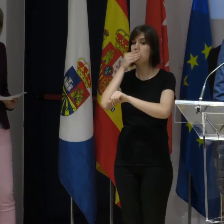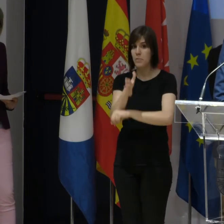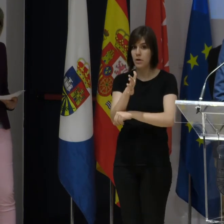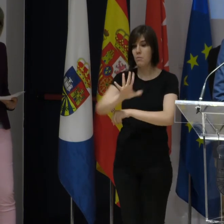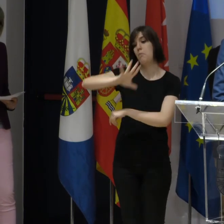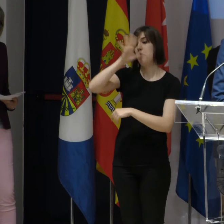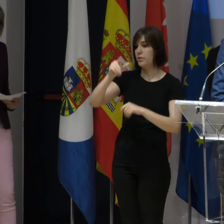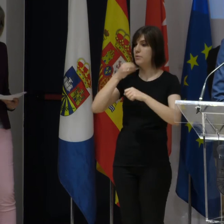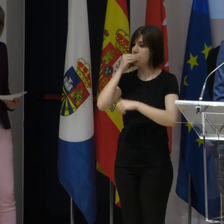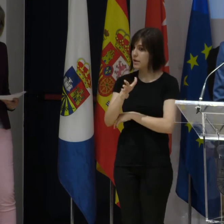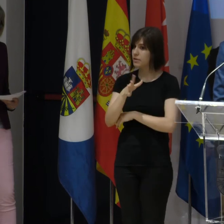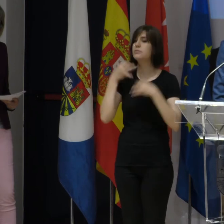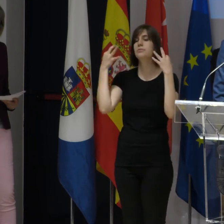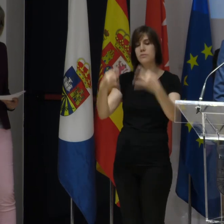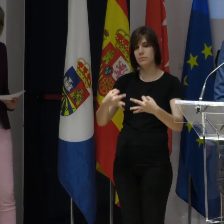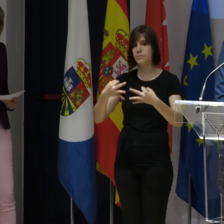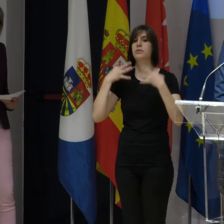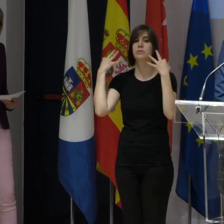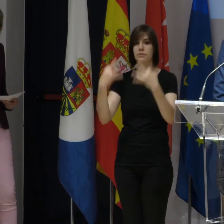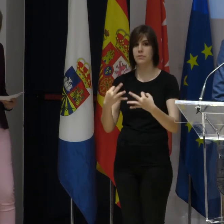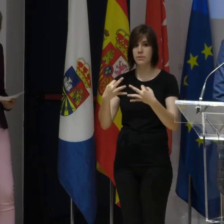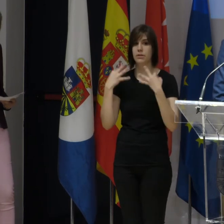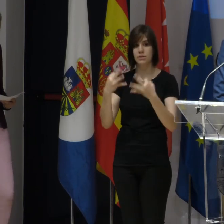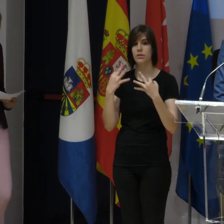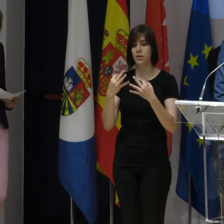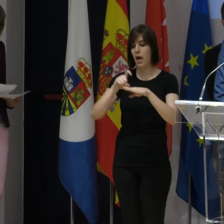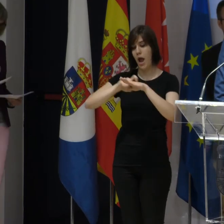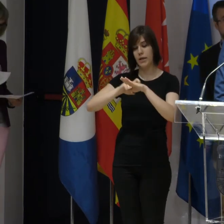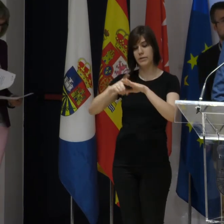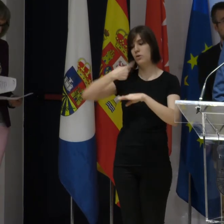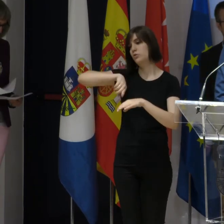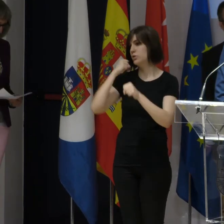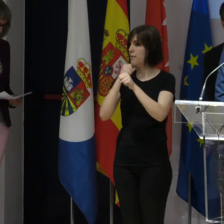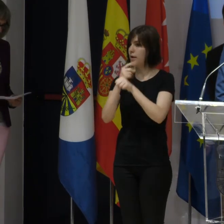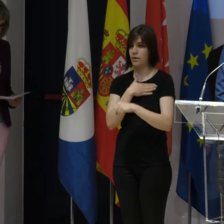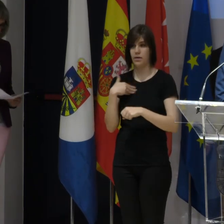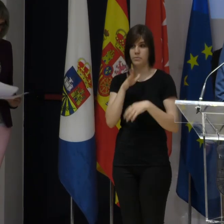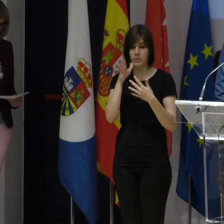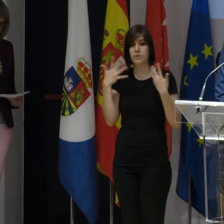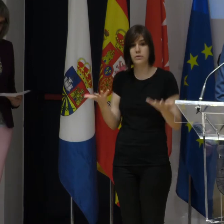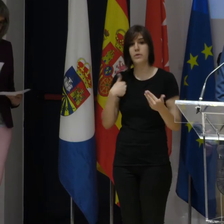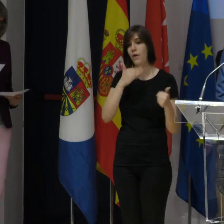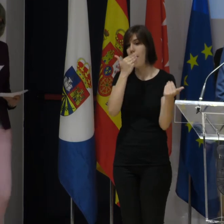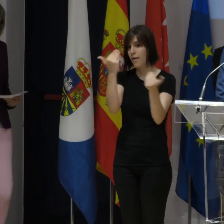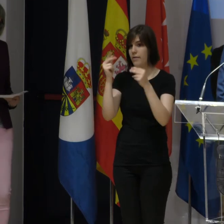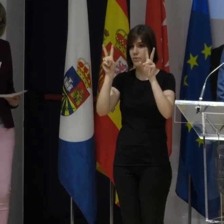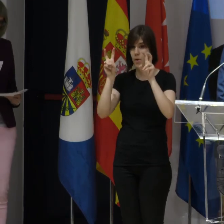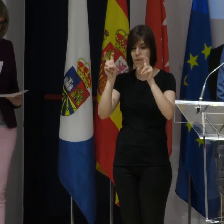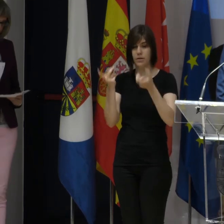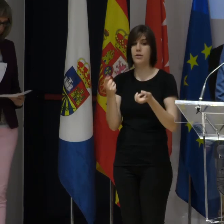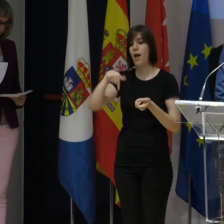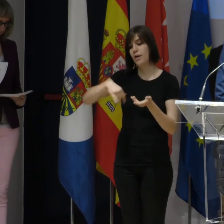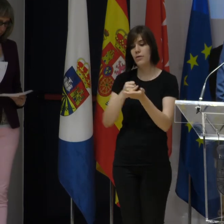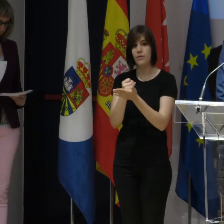los motivos correctos, siempre, siempre. Ese es el estilo IP de trabajar. Entonces, agradezco nuevamente. Estamos aquí en